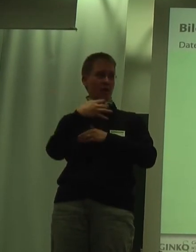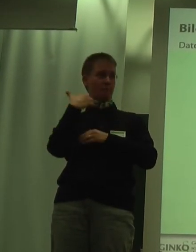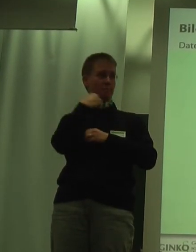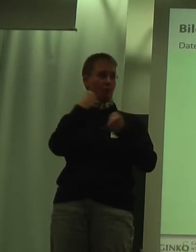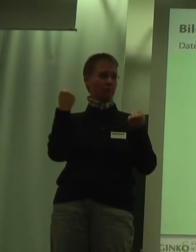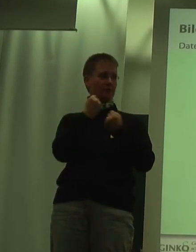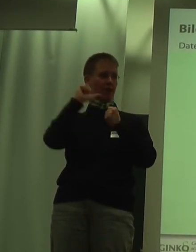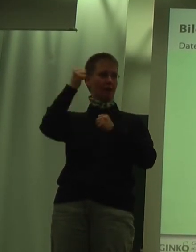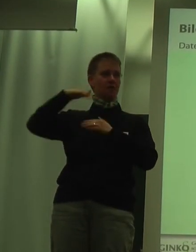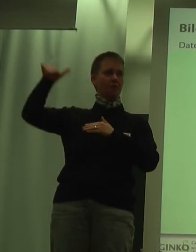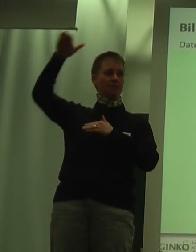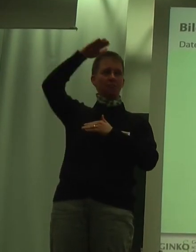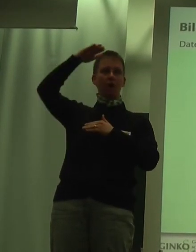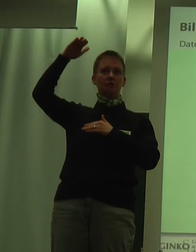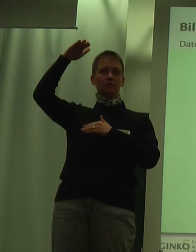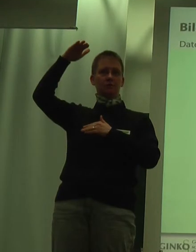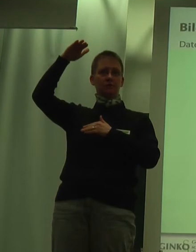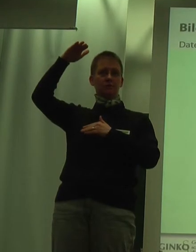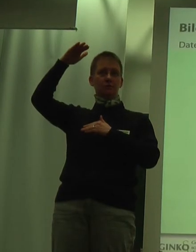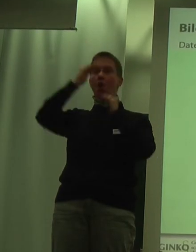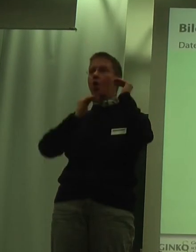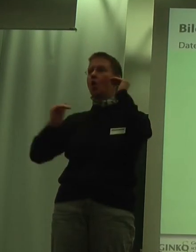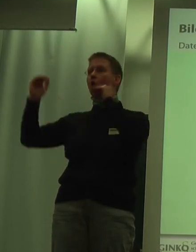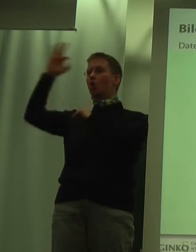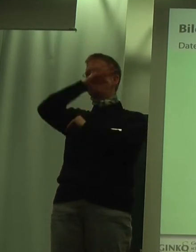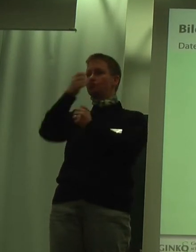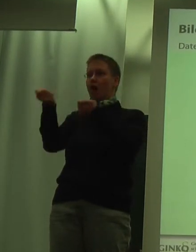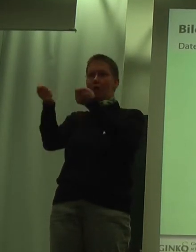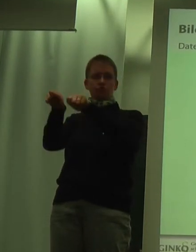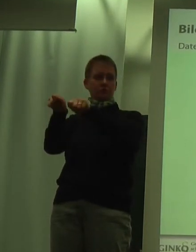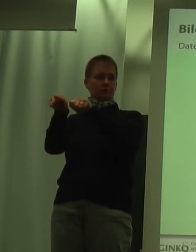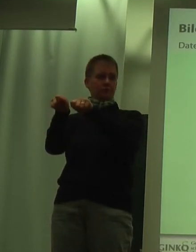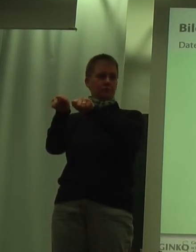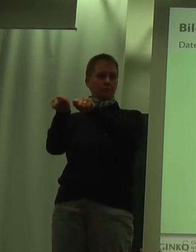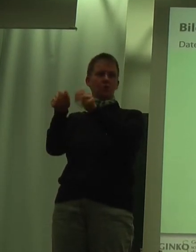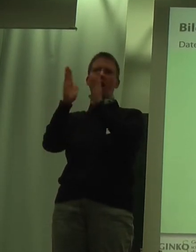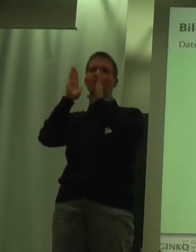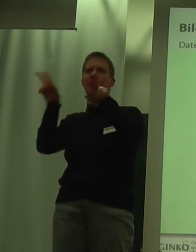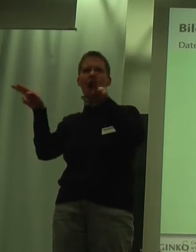am ersten Arbeitsmarkt hat Hochschulabschluss. Also entweder Fachabitur oder Abitur.